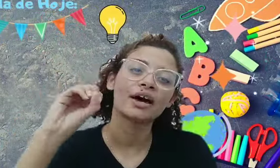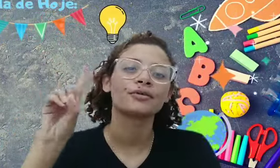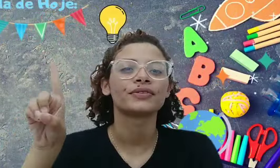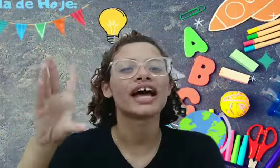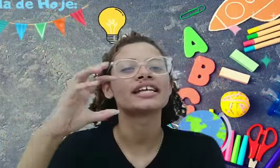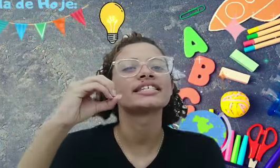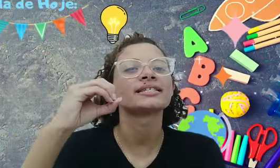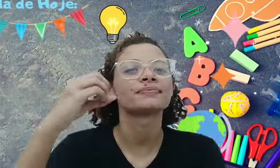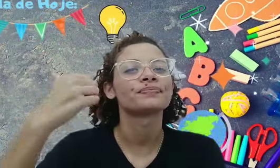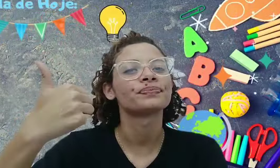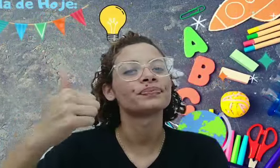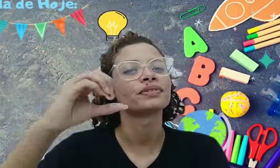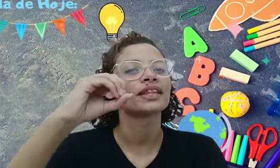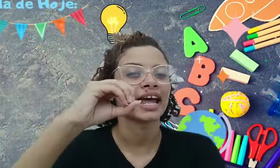0. 10. 10.